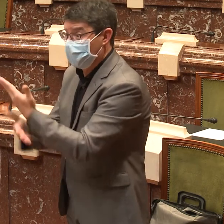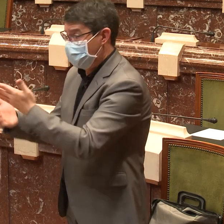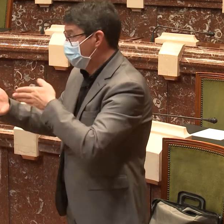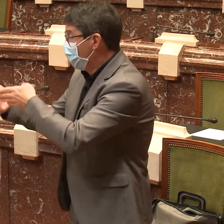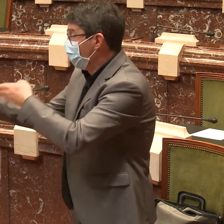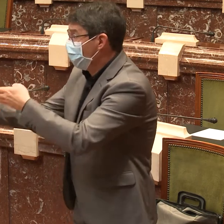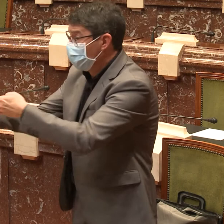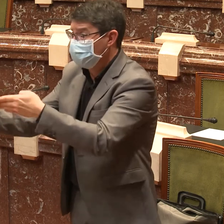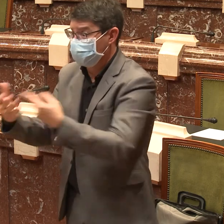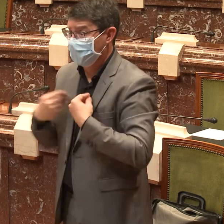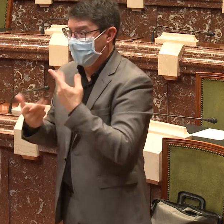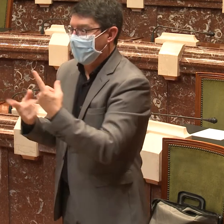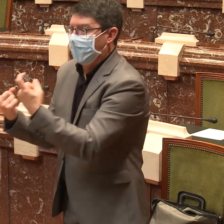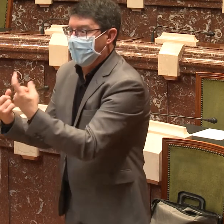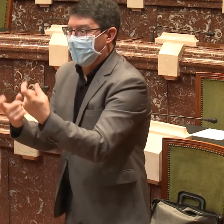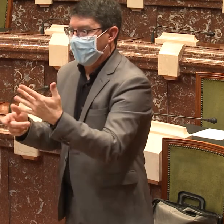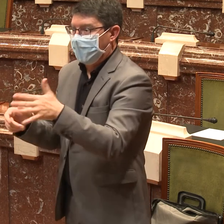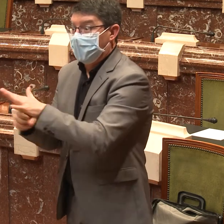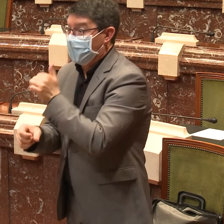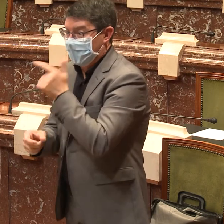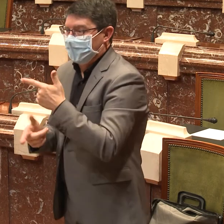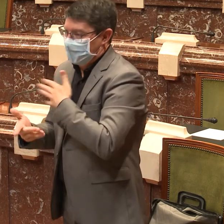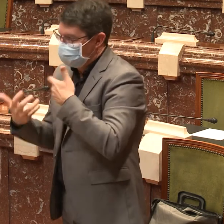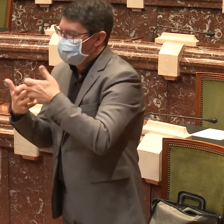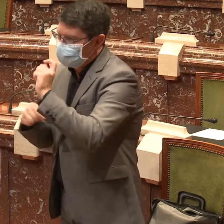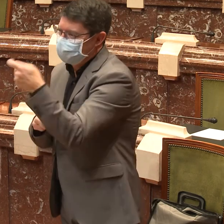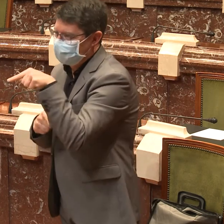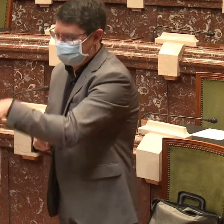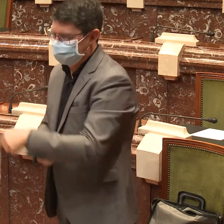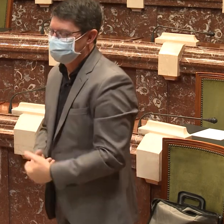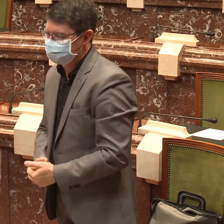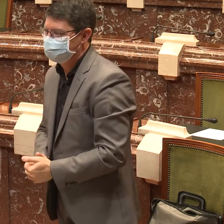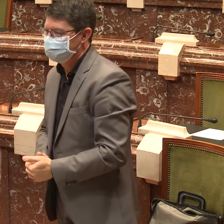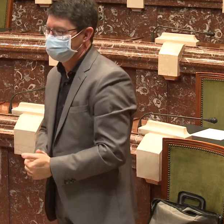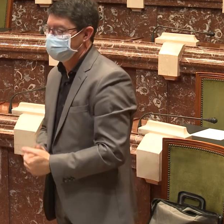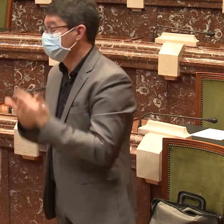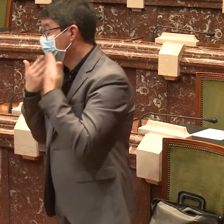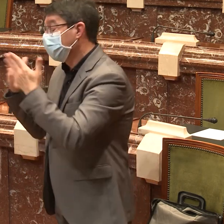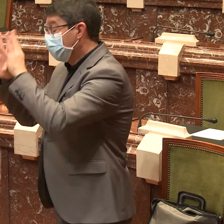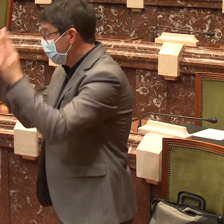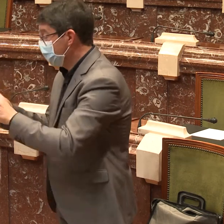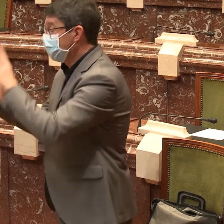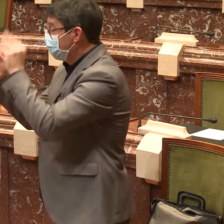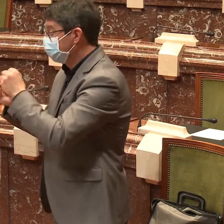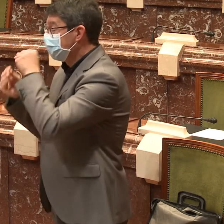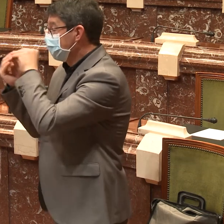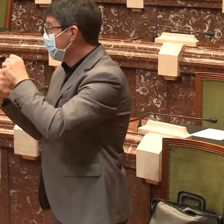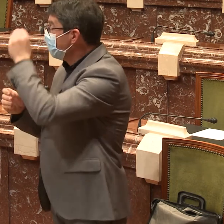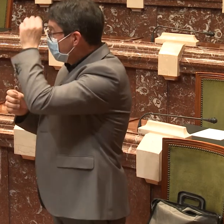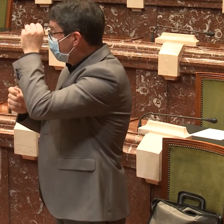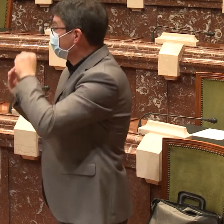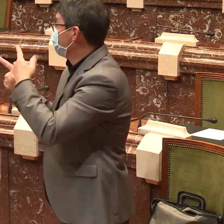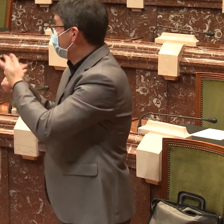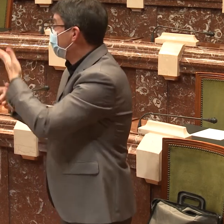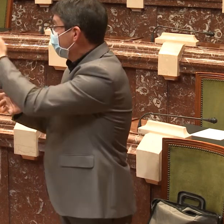siga el movimiento día a día para que esas barreras pues se eliminen y conseguir estos